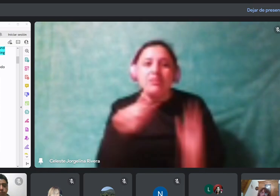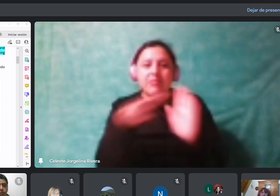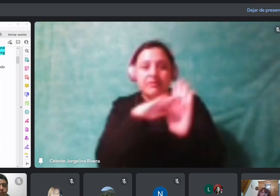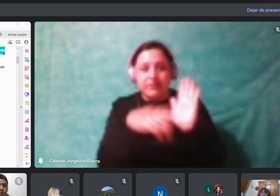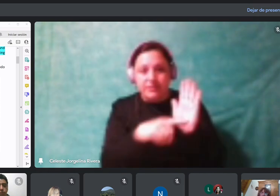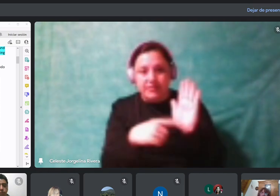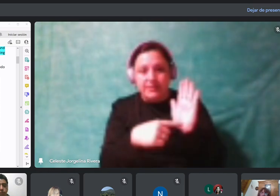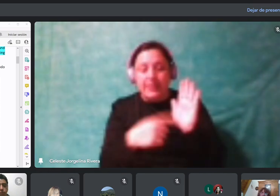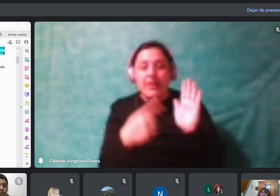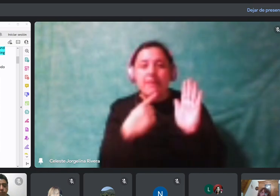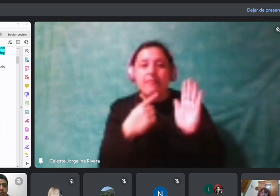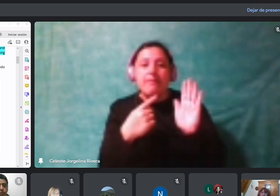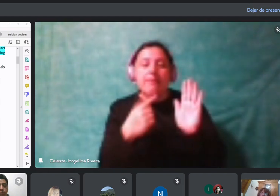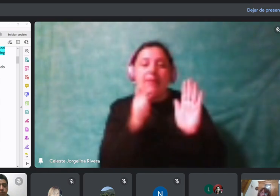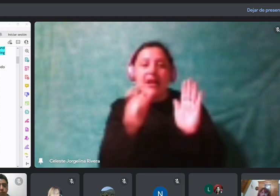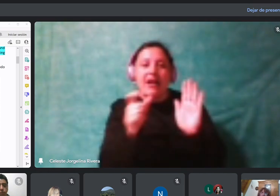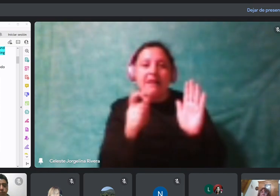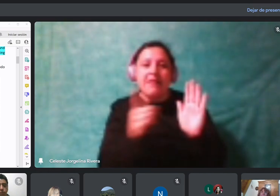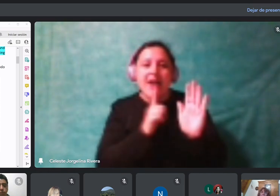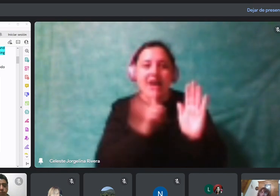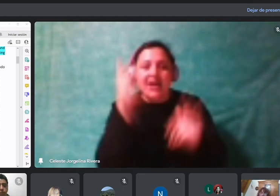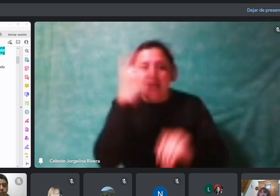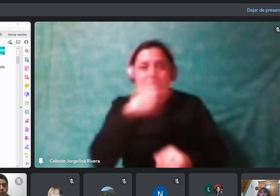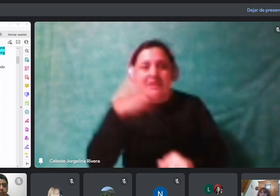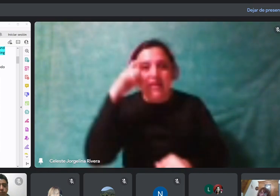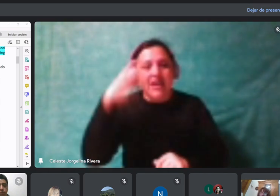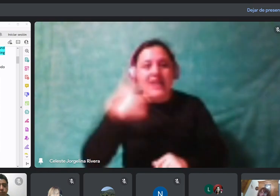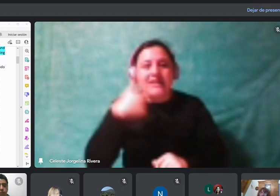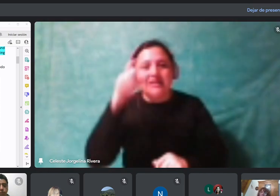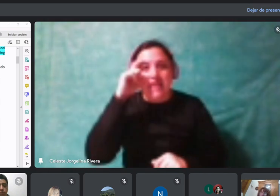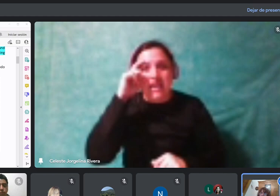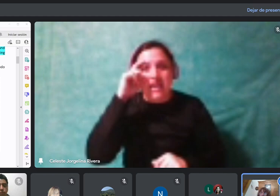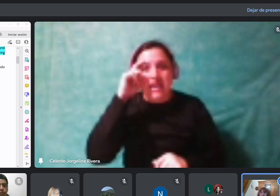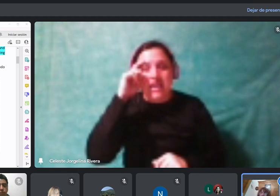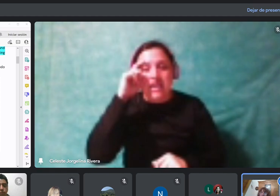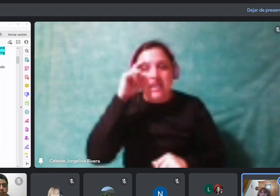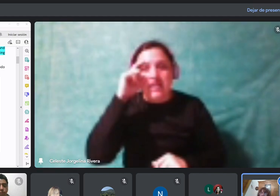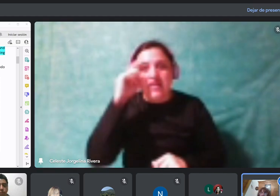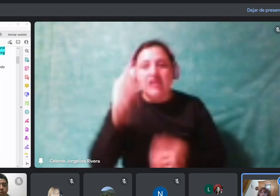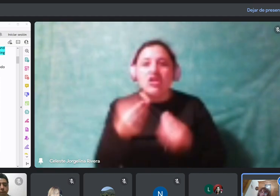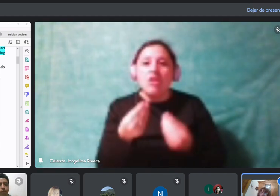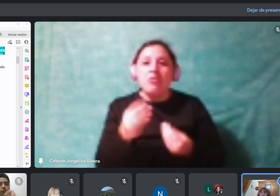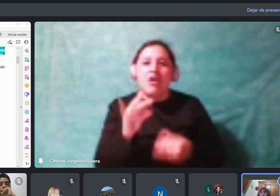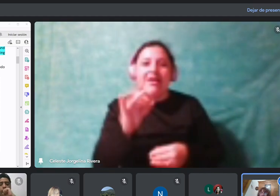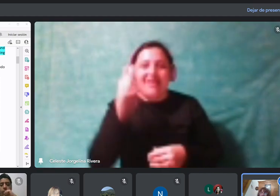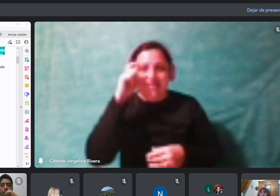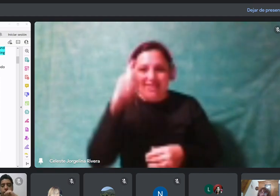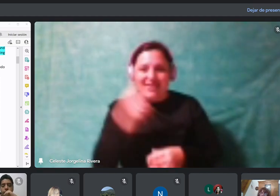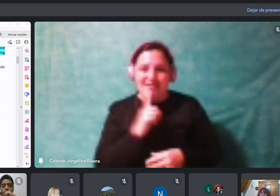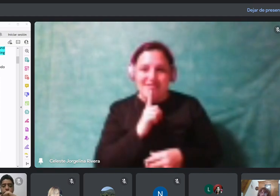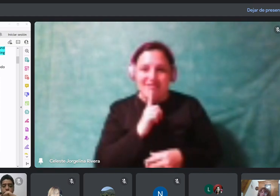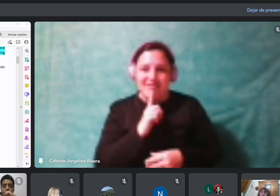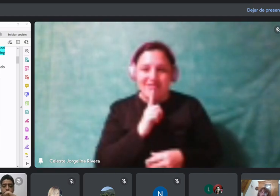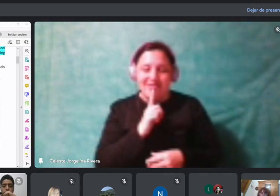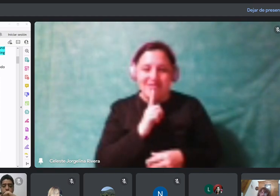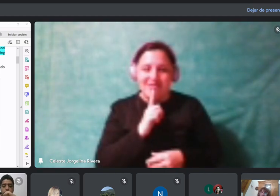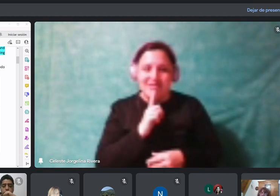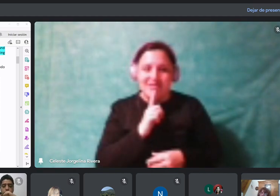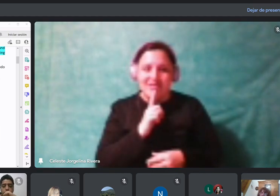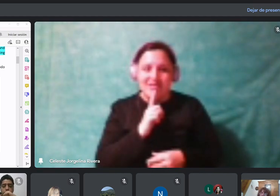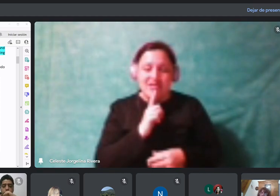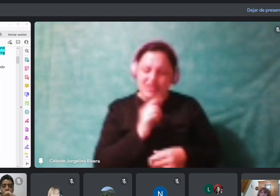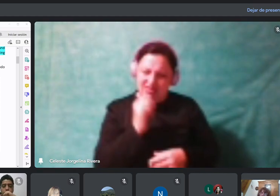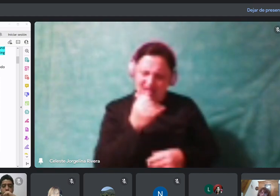Ay, yo lo puse como determinante, pero sin duda. Muy Es determinante. Pero, es determinante. Sí. Porque